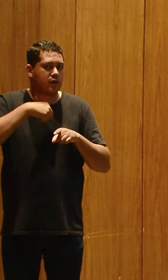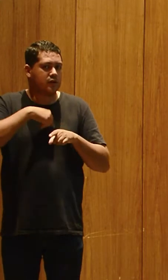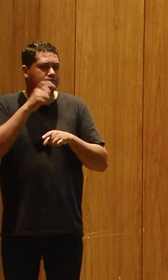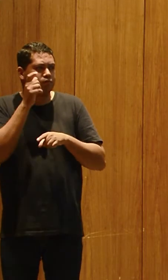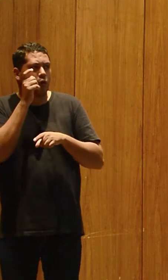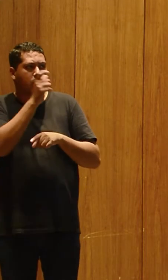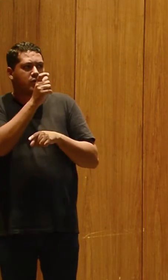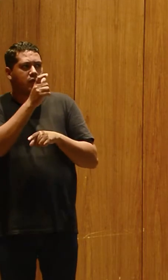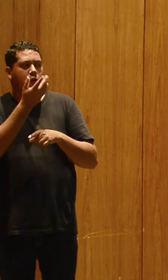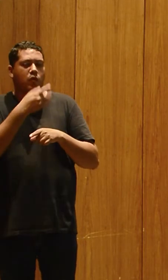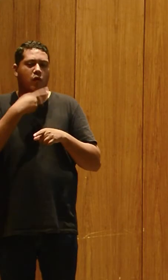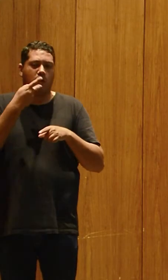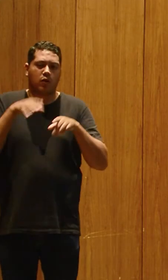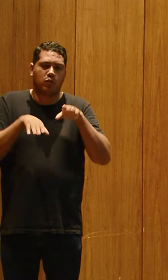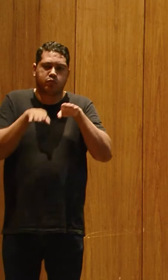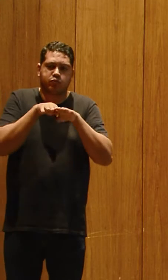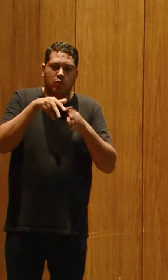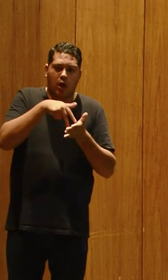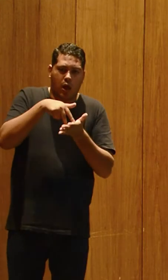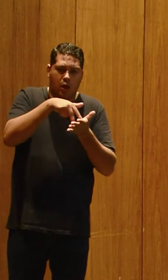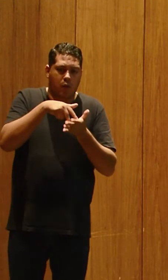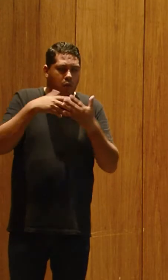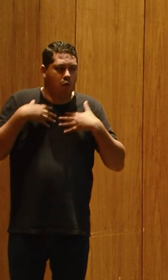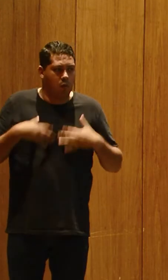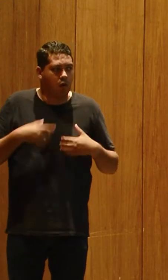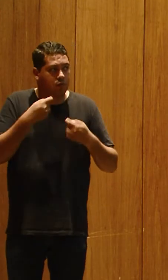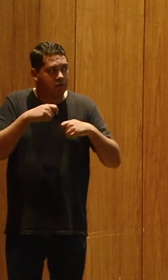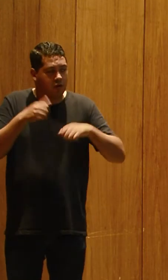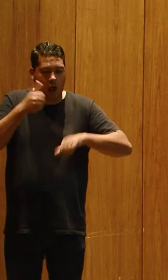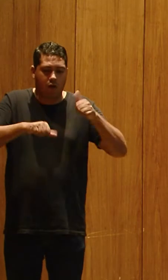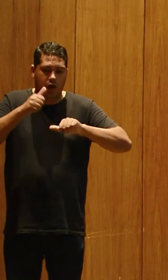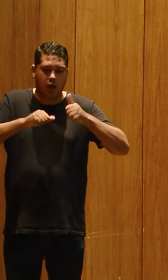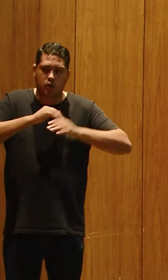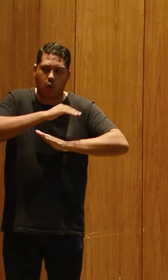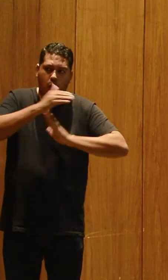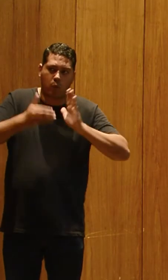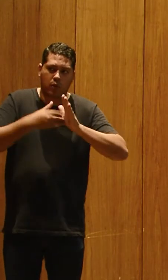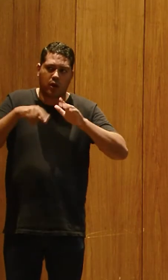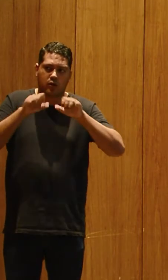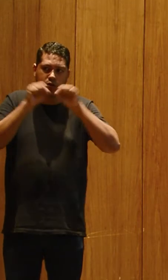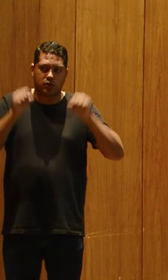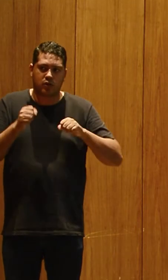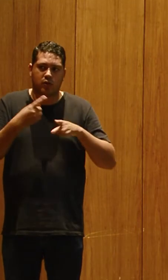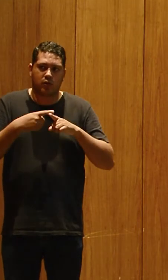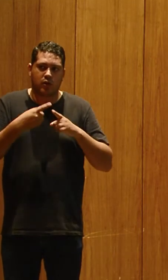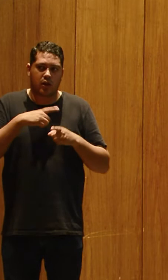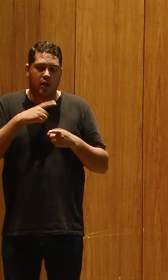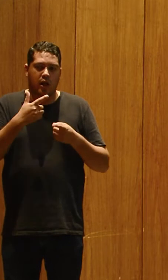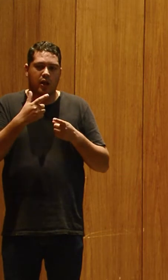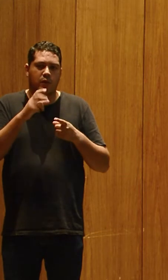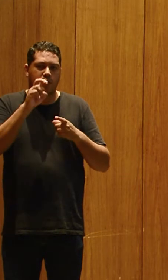quando eu falo do equilíbrio corporal, eu tenho que fazer uma avaliação completa do sistema. Porque eu tenho aqui no sistema vestibular cinco